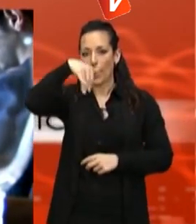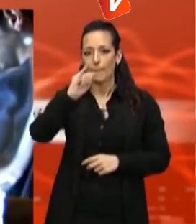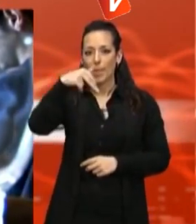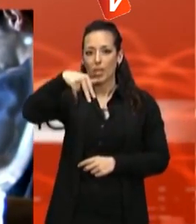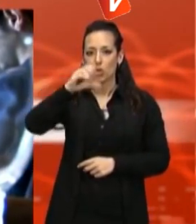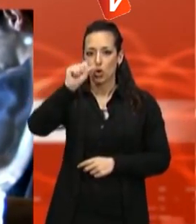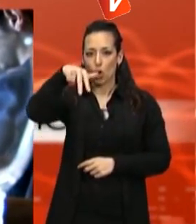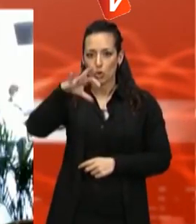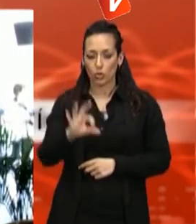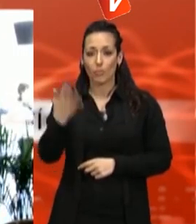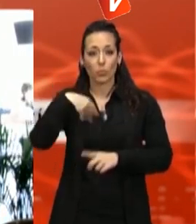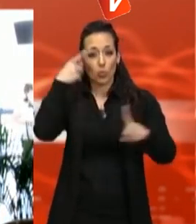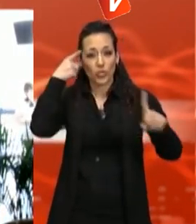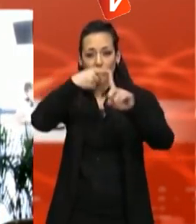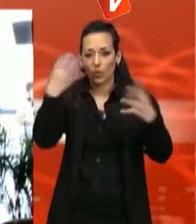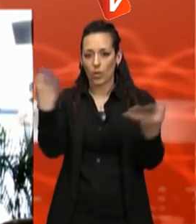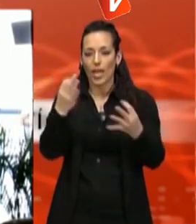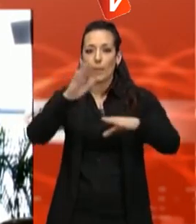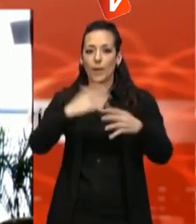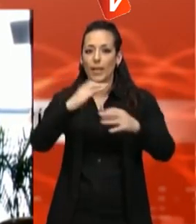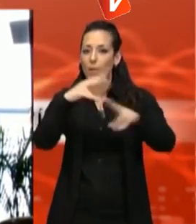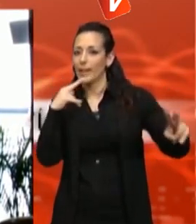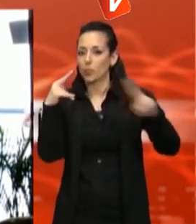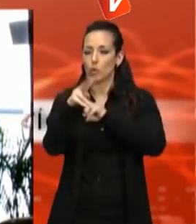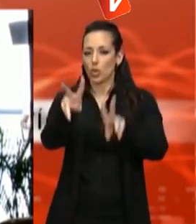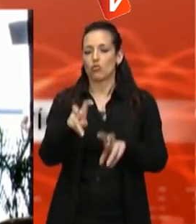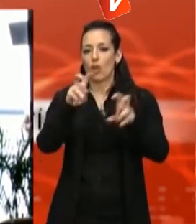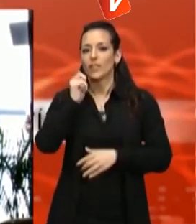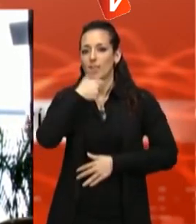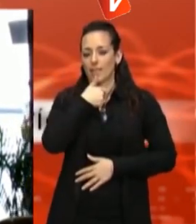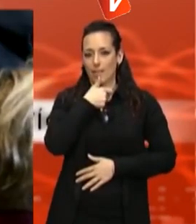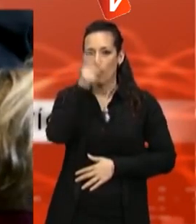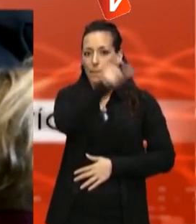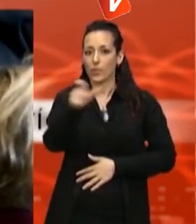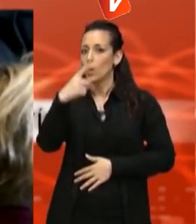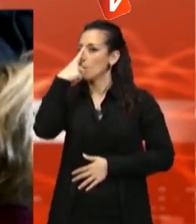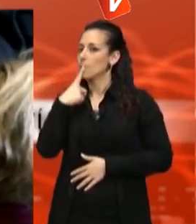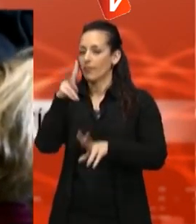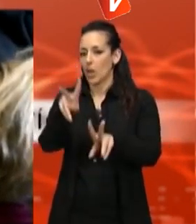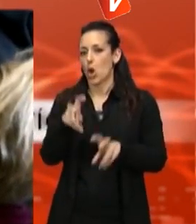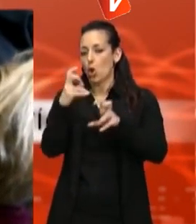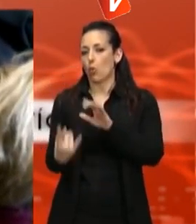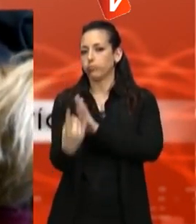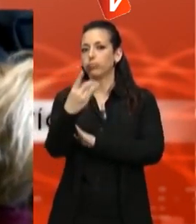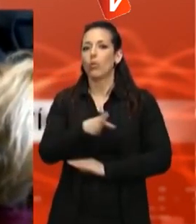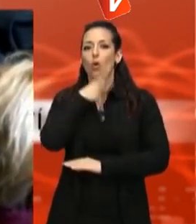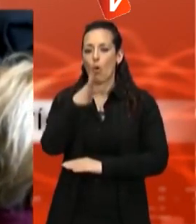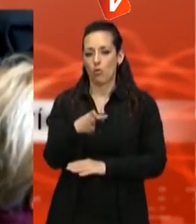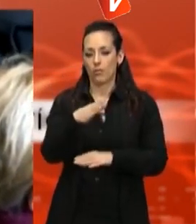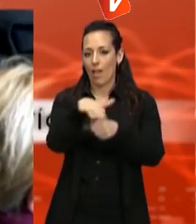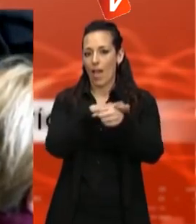noves a un perfil nou d'usuari dels serveis socials. Haurim d'intentar fugir de l'assistencialisme